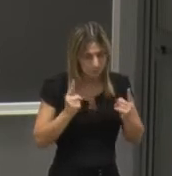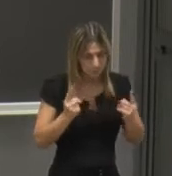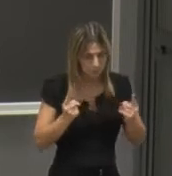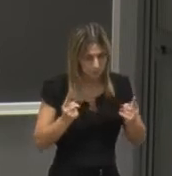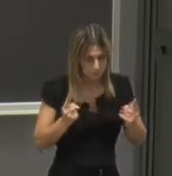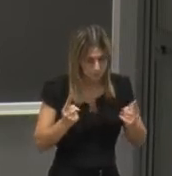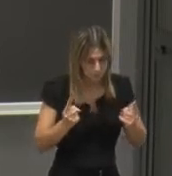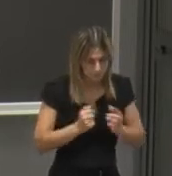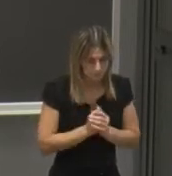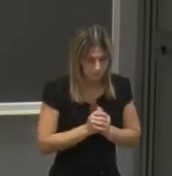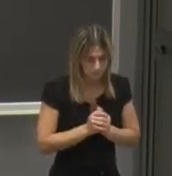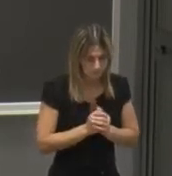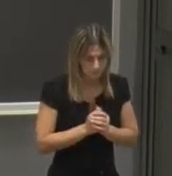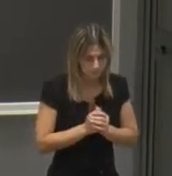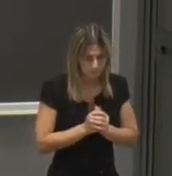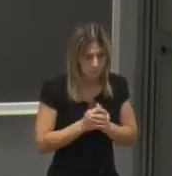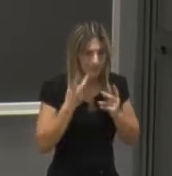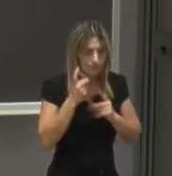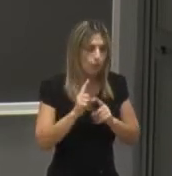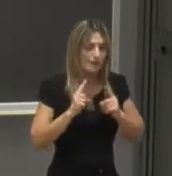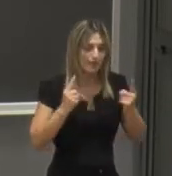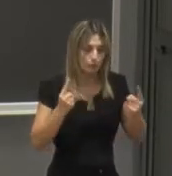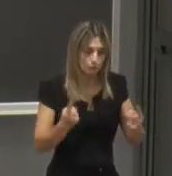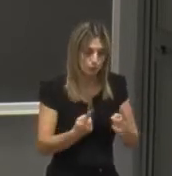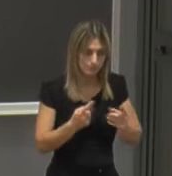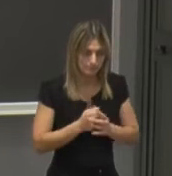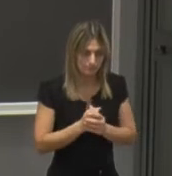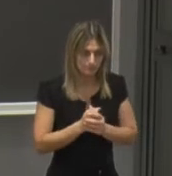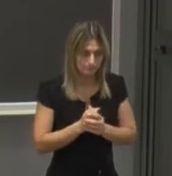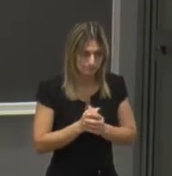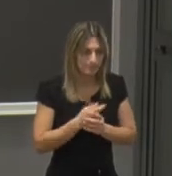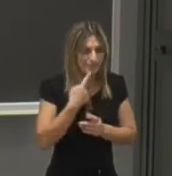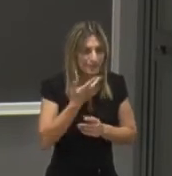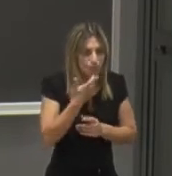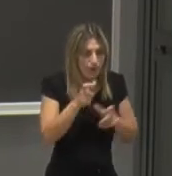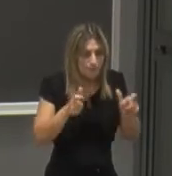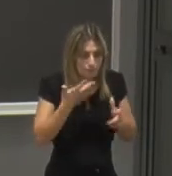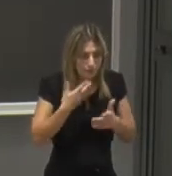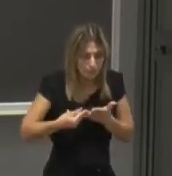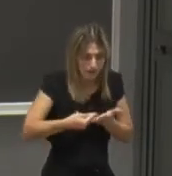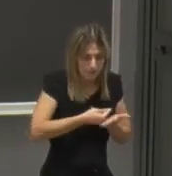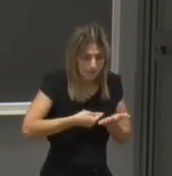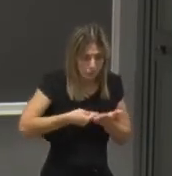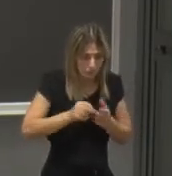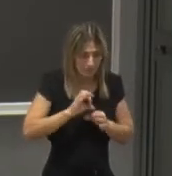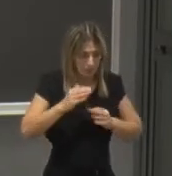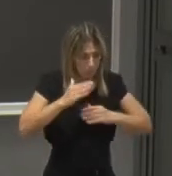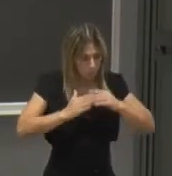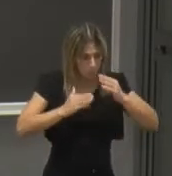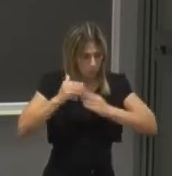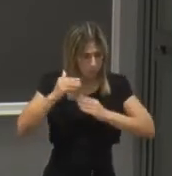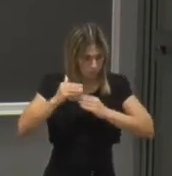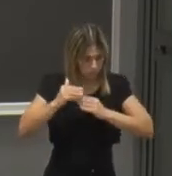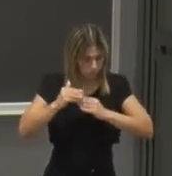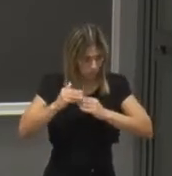'ampia gamma di questioni legate alla progettazione di strutture di